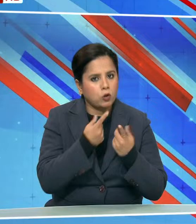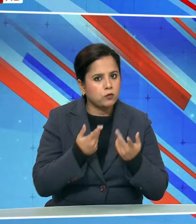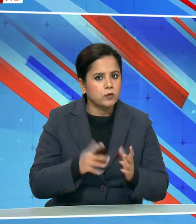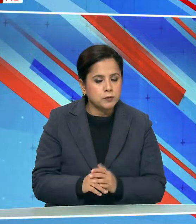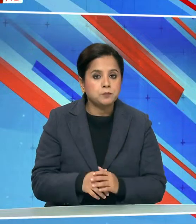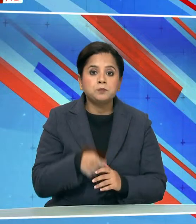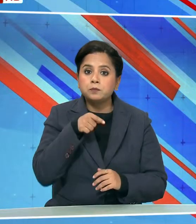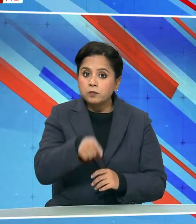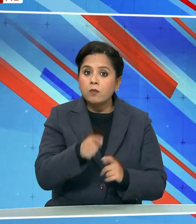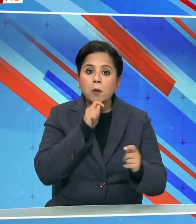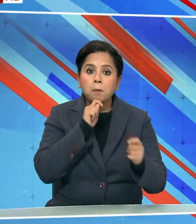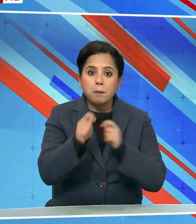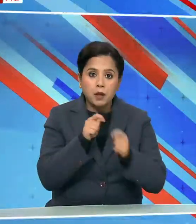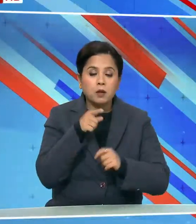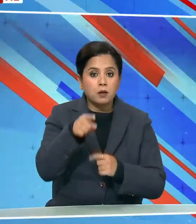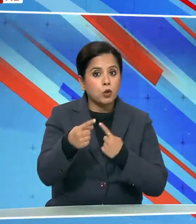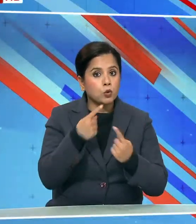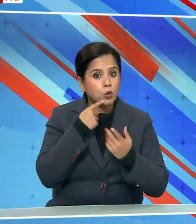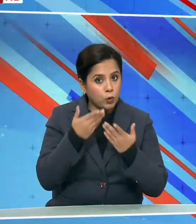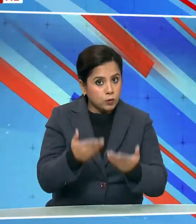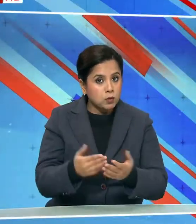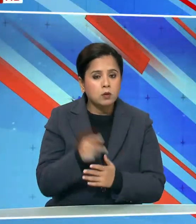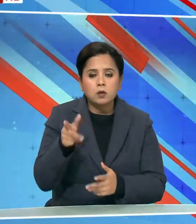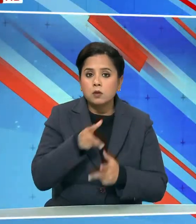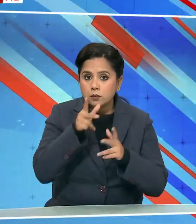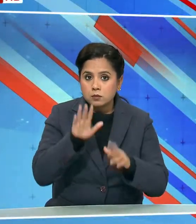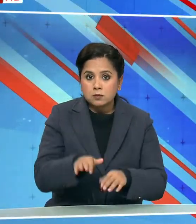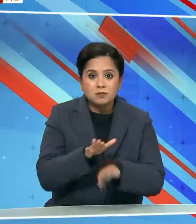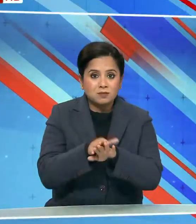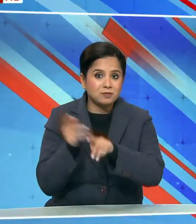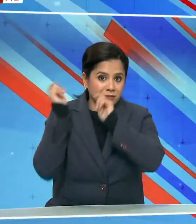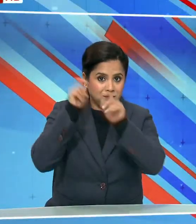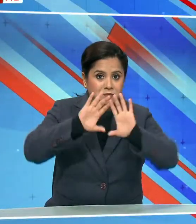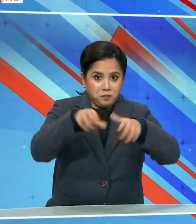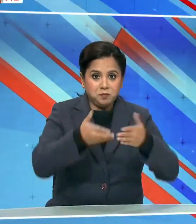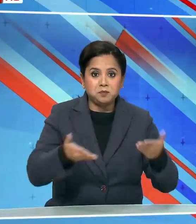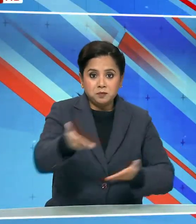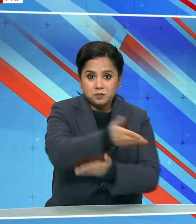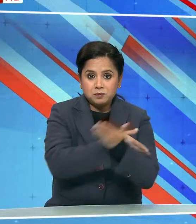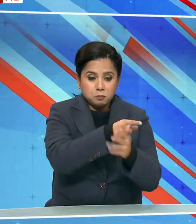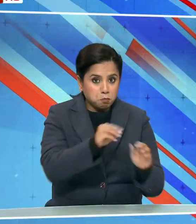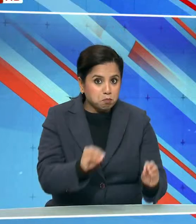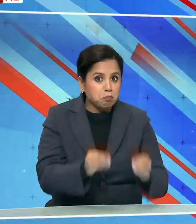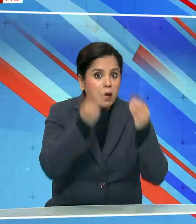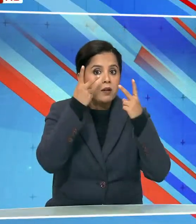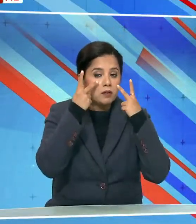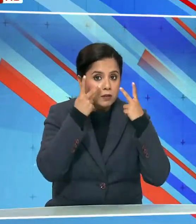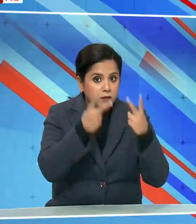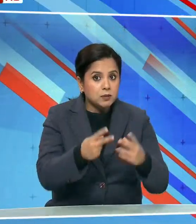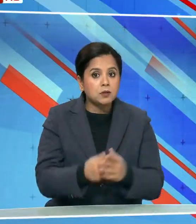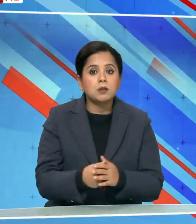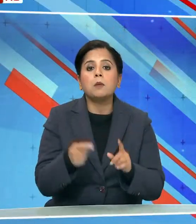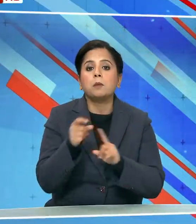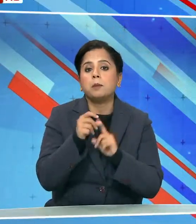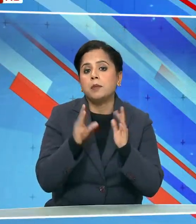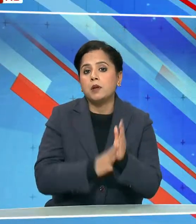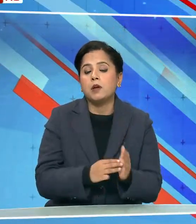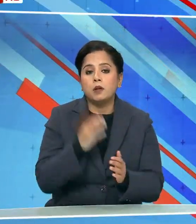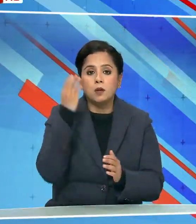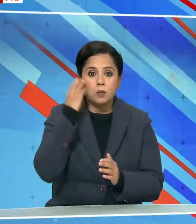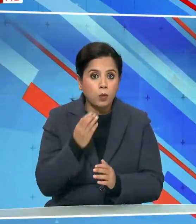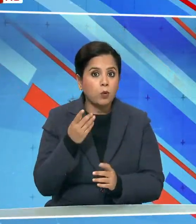इस जोरान मीडिया से बातचीट करते हुए उन्होंने कहा कि मच्छवारा समुदाय के उत्थान के लिए प्रधान मंत्री